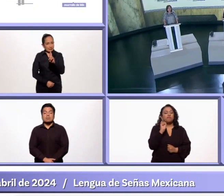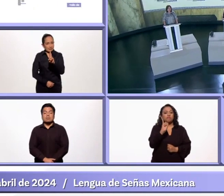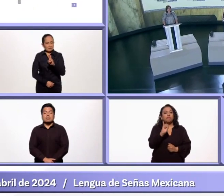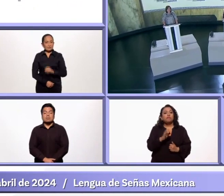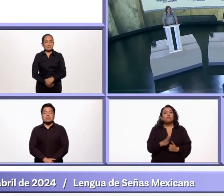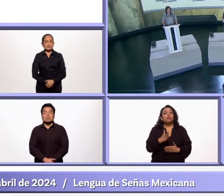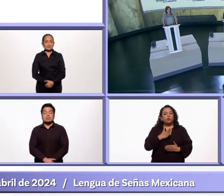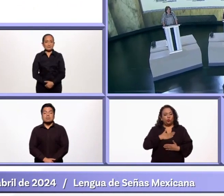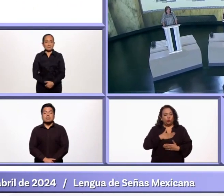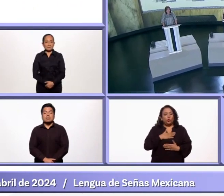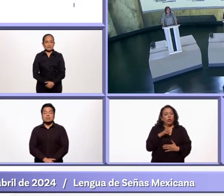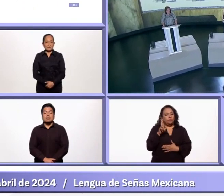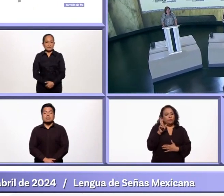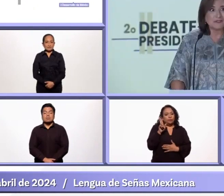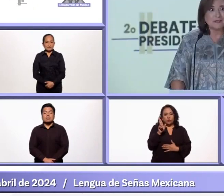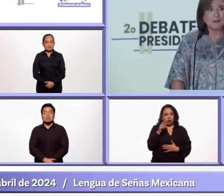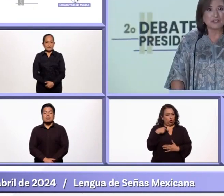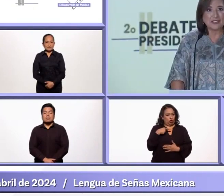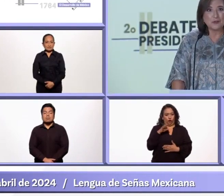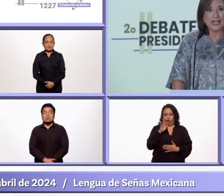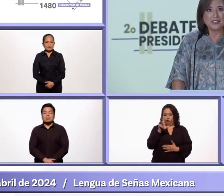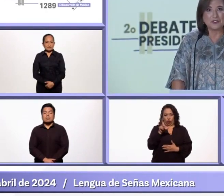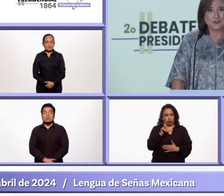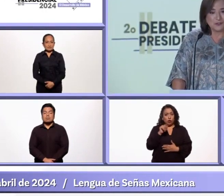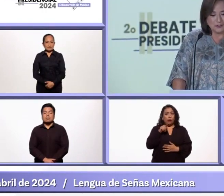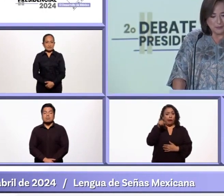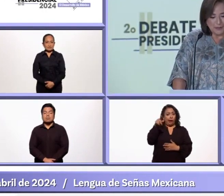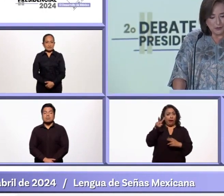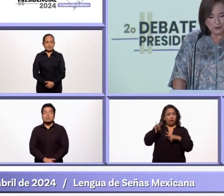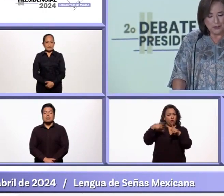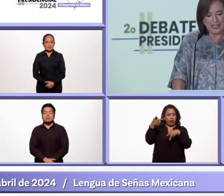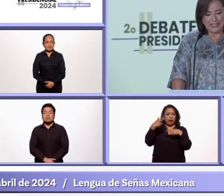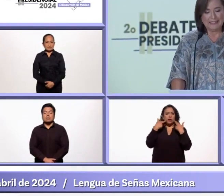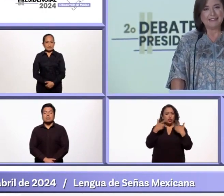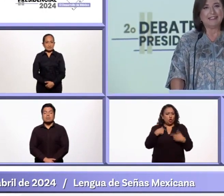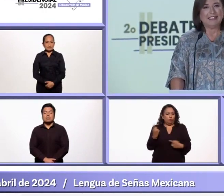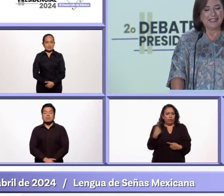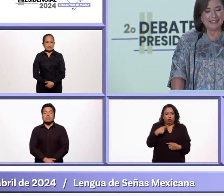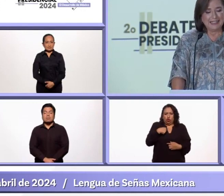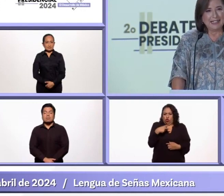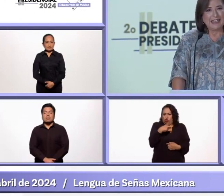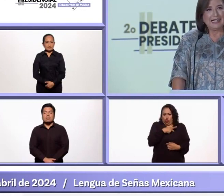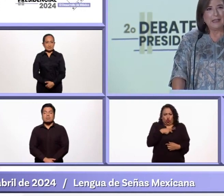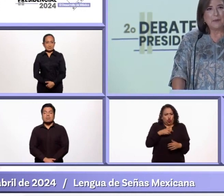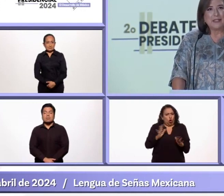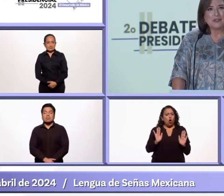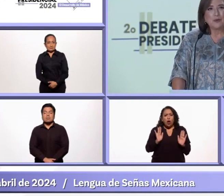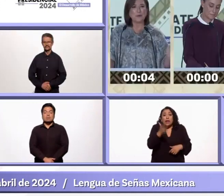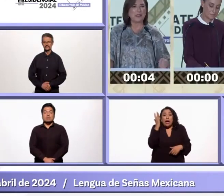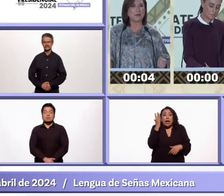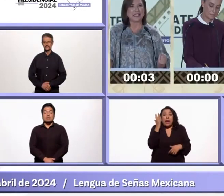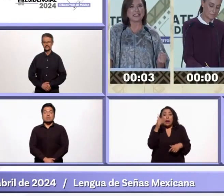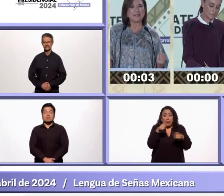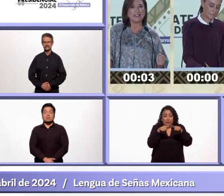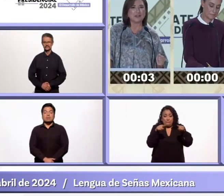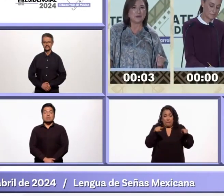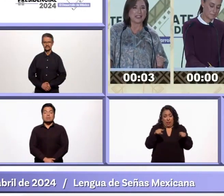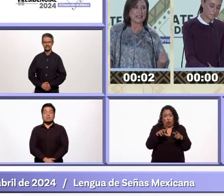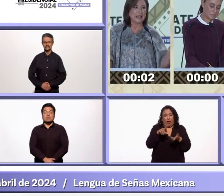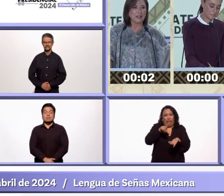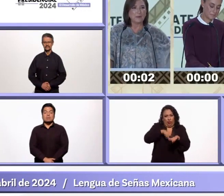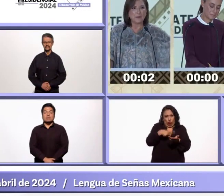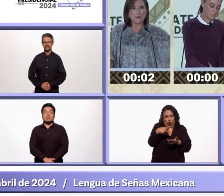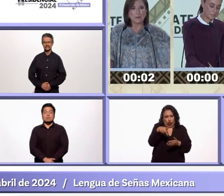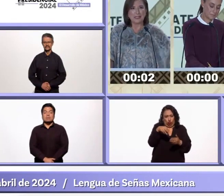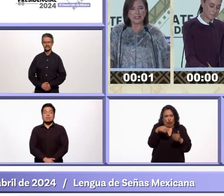elecciones del próximo 2 de junio fue positivo, ya que dieron a conocer propuestas interesantes, aunque hubo un momento de faltas de respuestas.